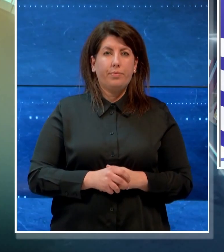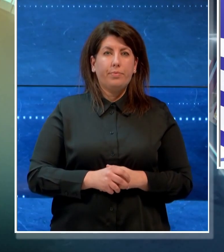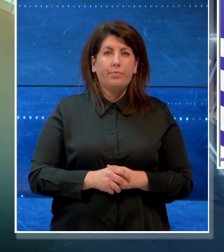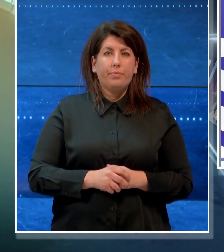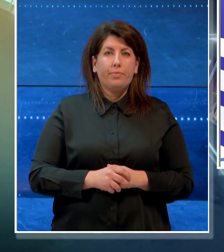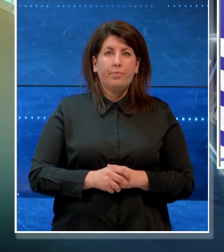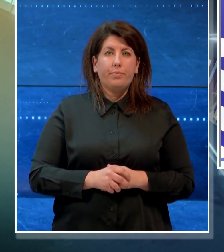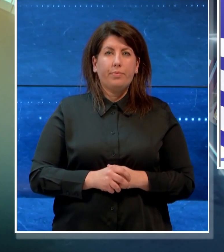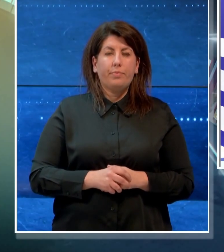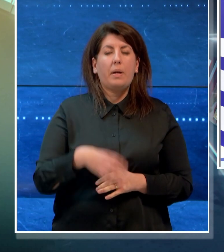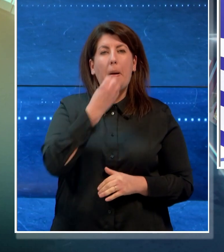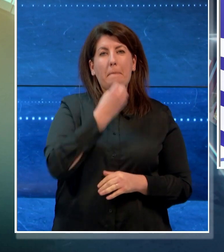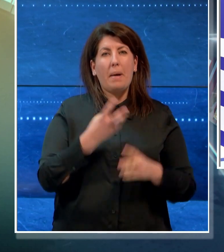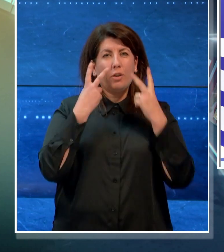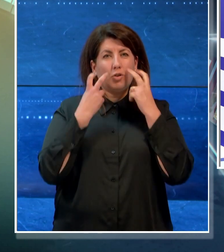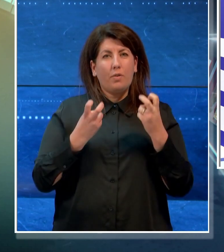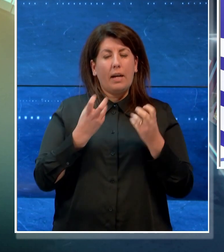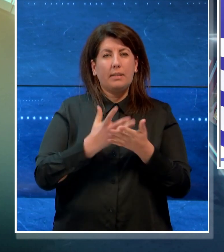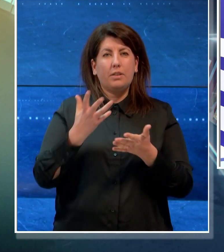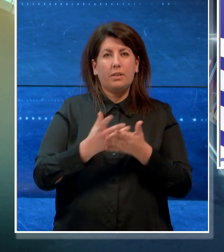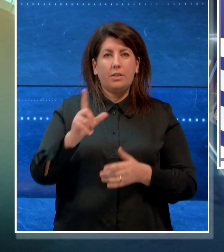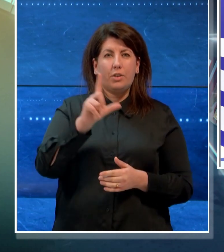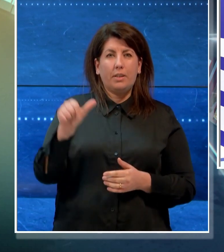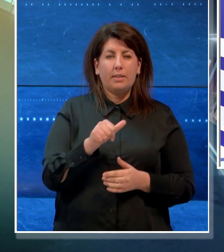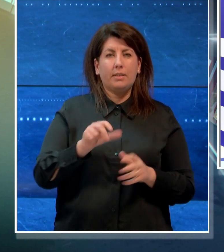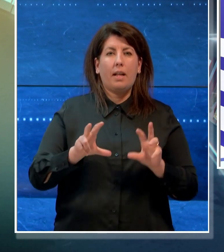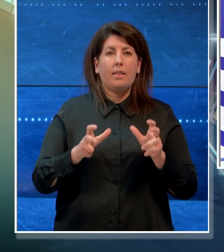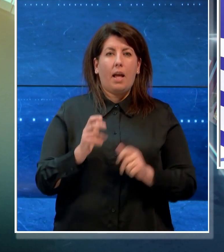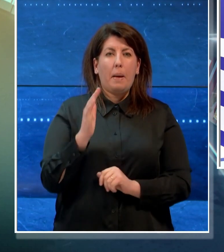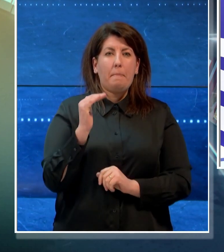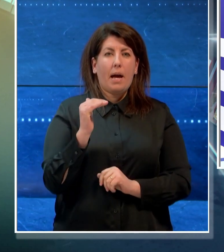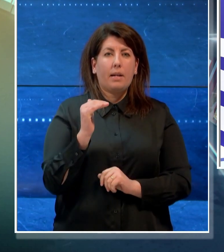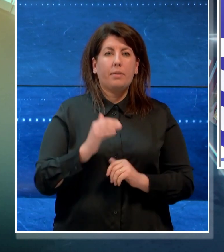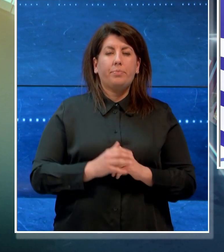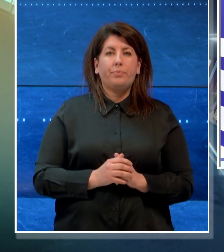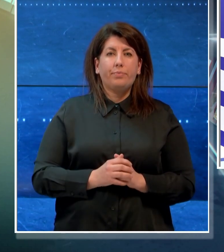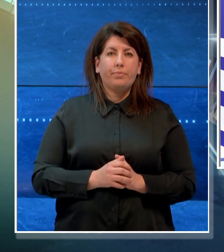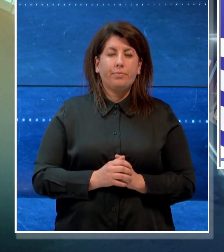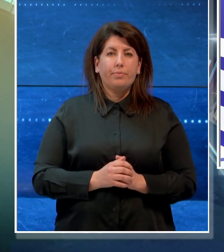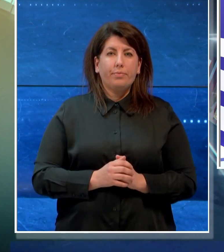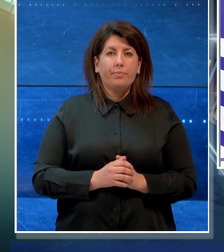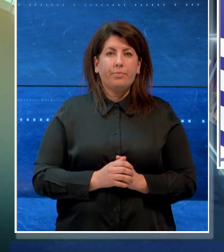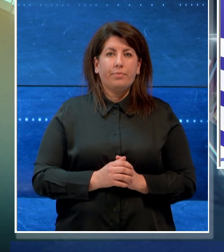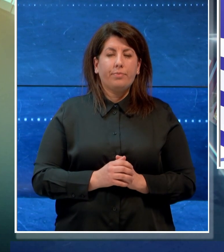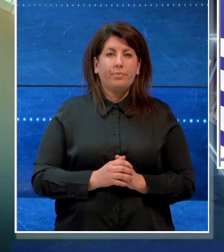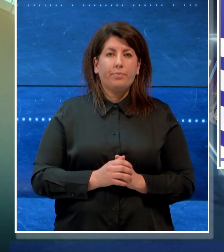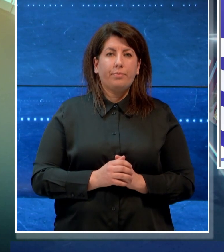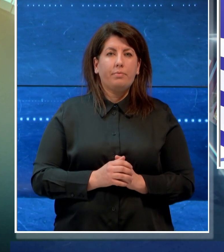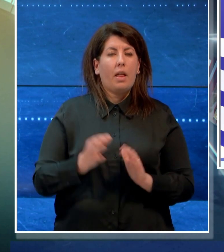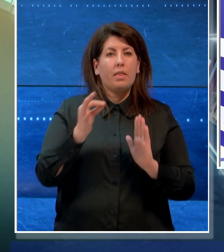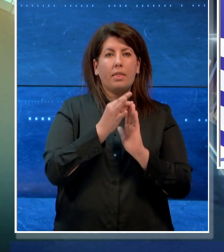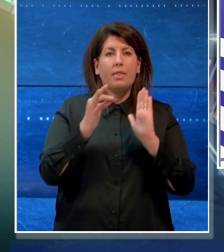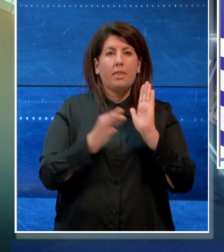Ben trovati con il TGLIS di Telebari. La data è